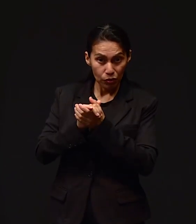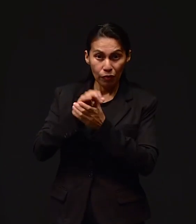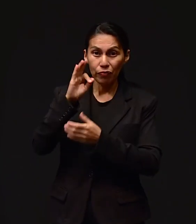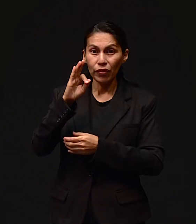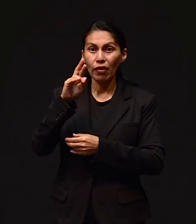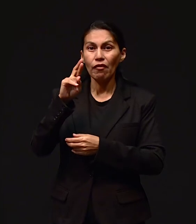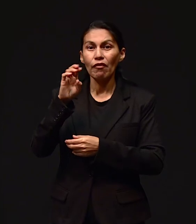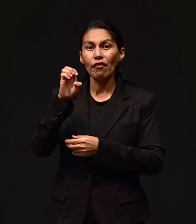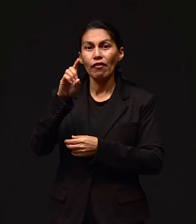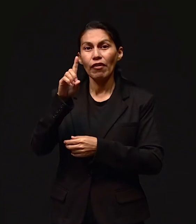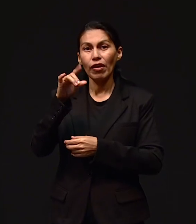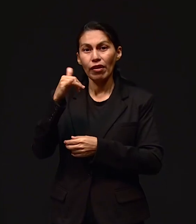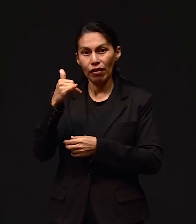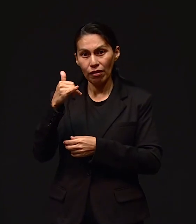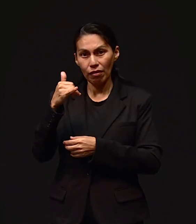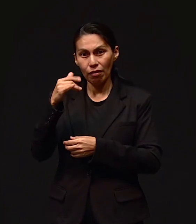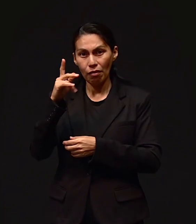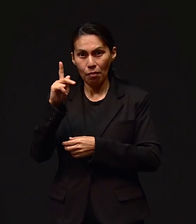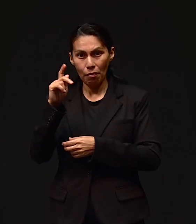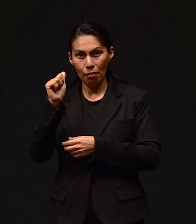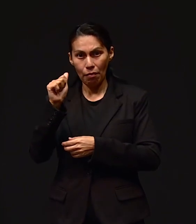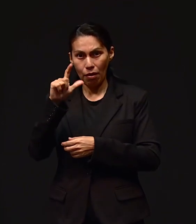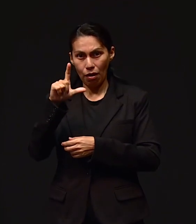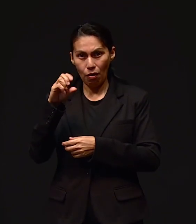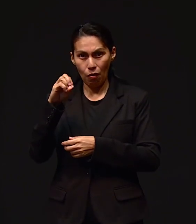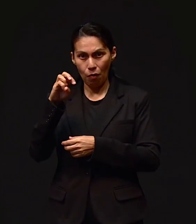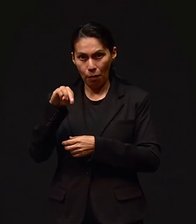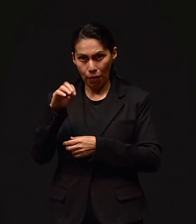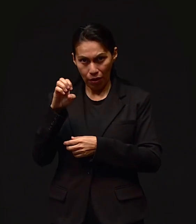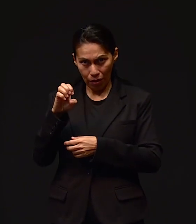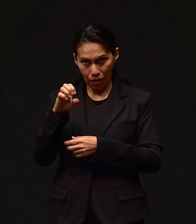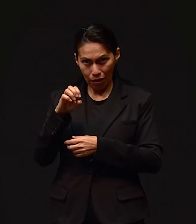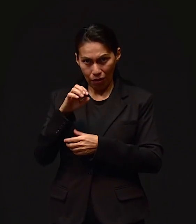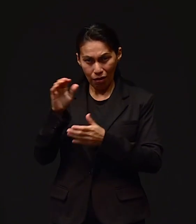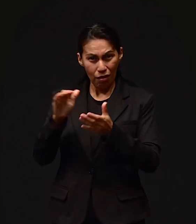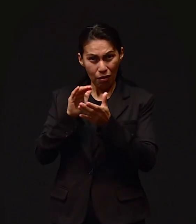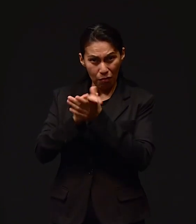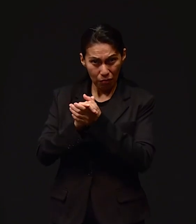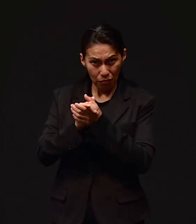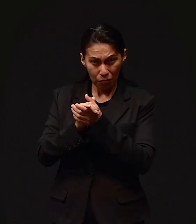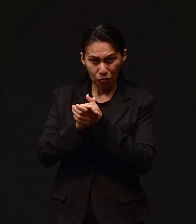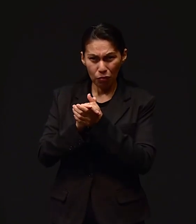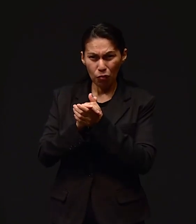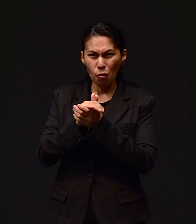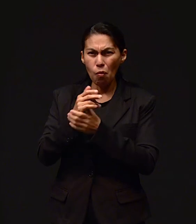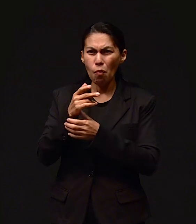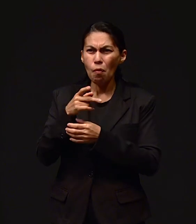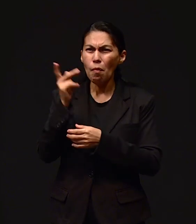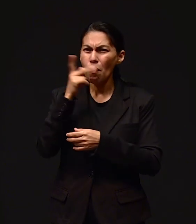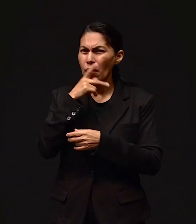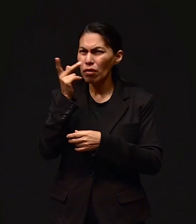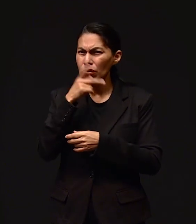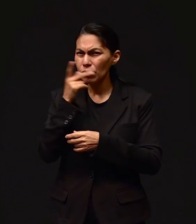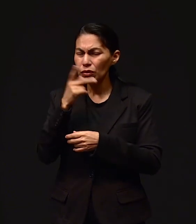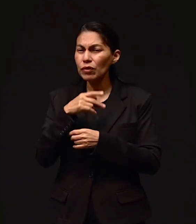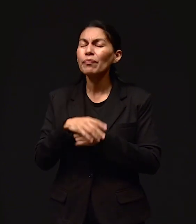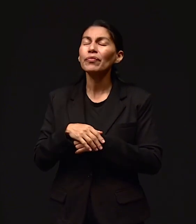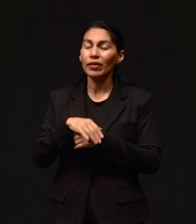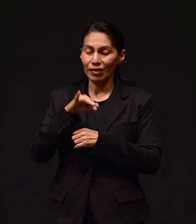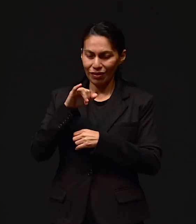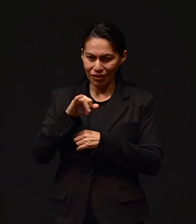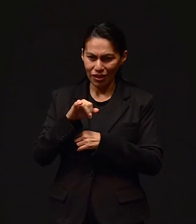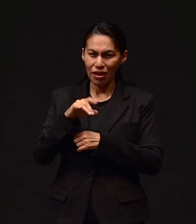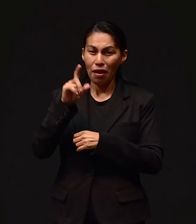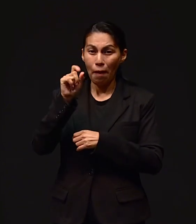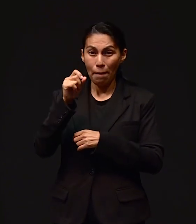Freddy Palomec era pastor. Era pastor y trabajamos veintitrés años en el